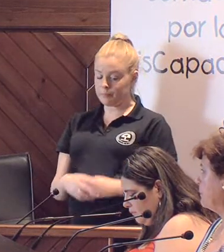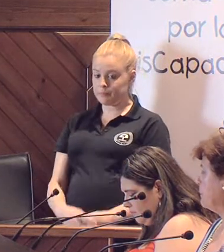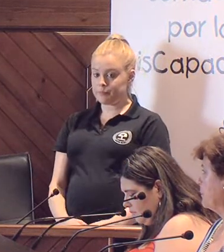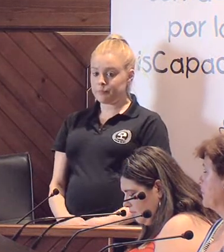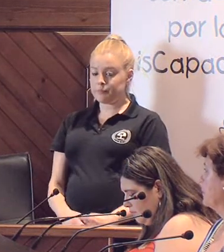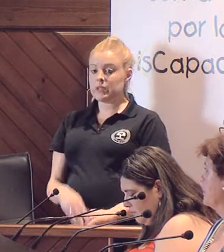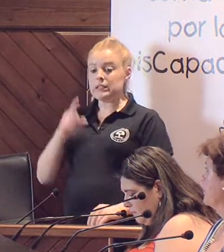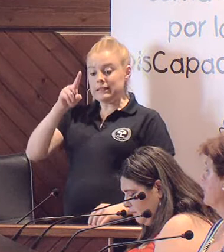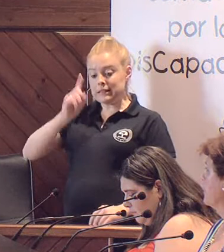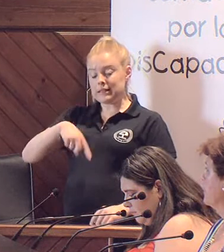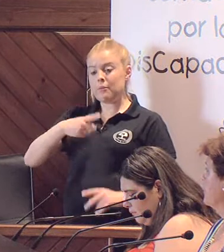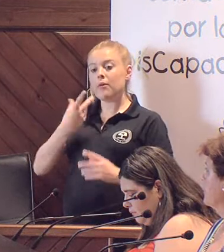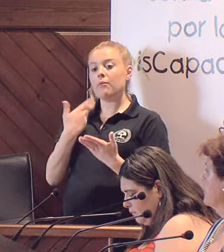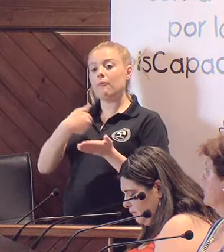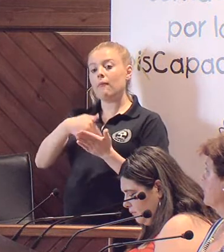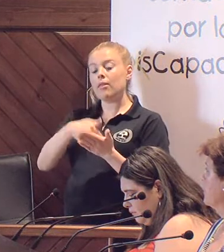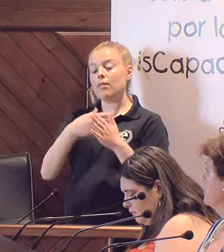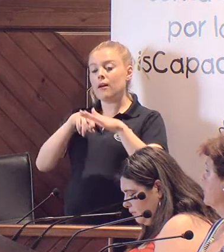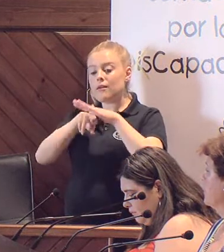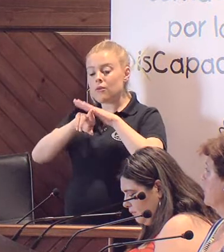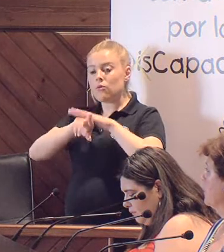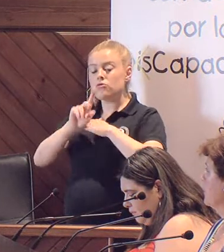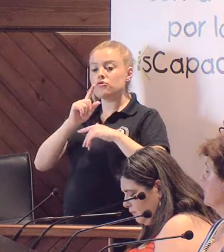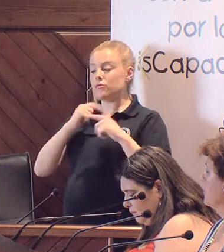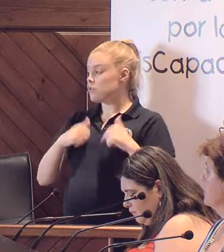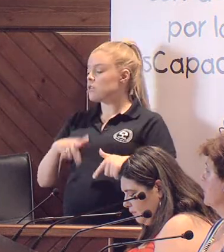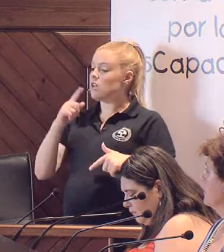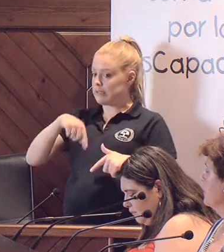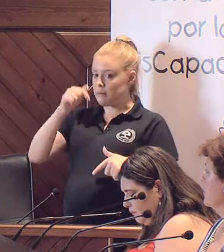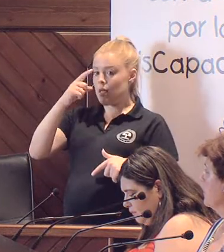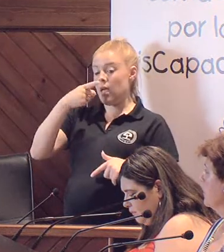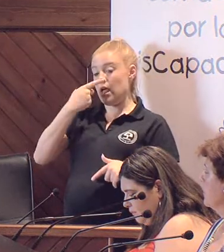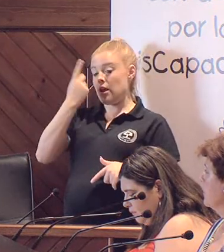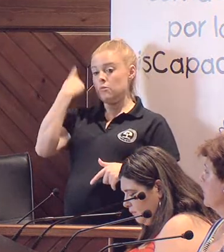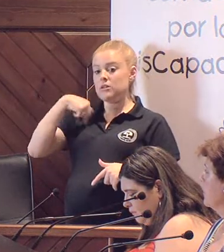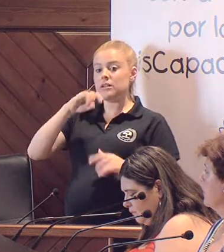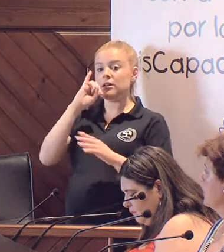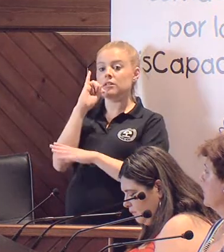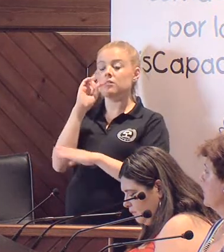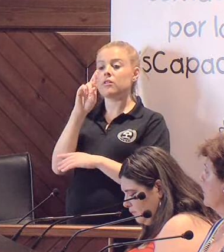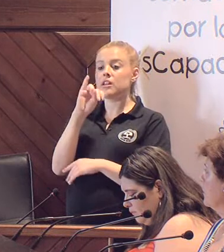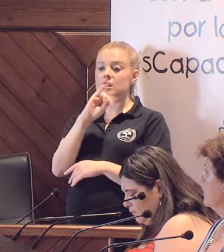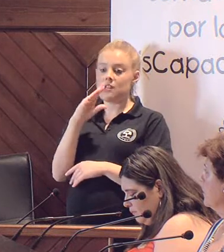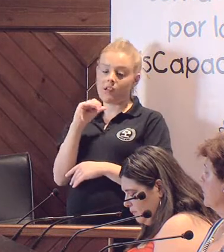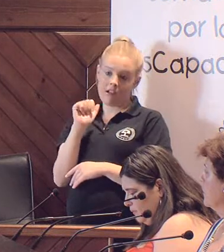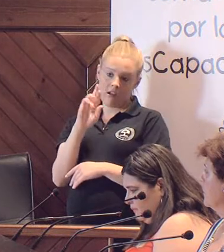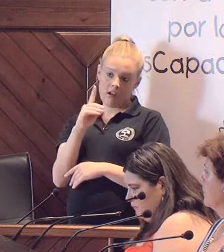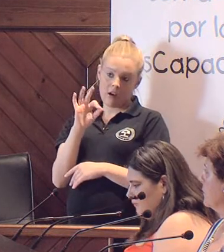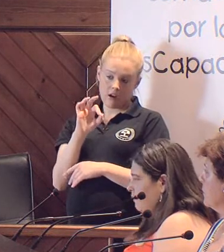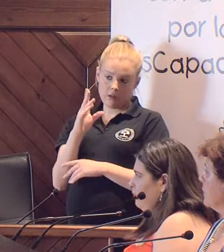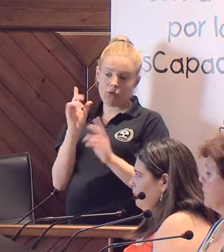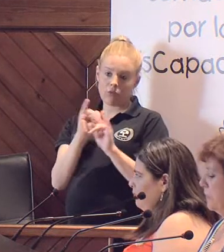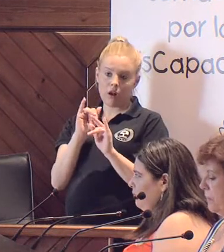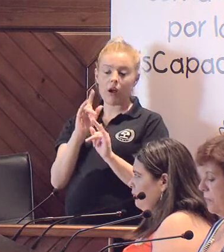También nos pedían recursos resistenciales específicos. Estuvo también el año pasado aquí el I. Ricardo Delgado Vizcaíno, que este año lo